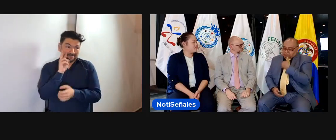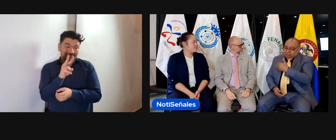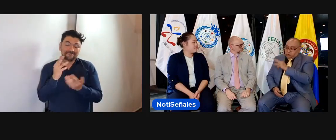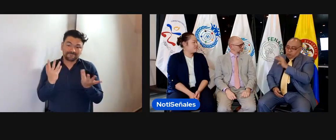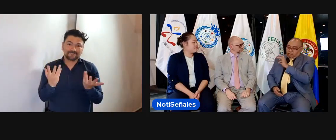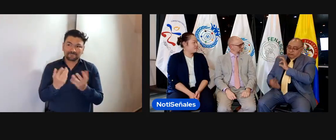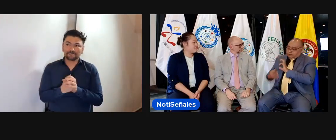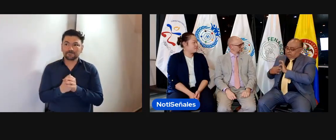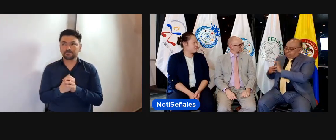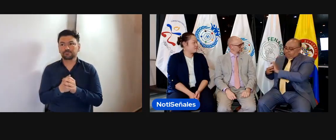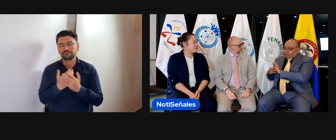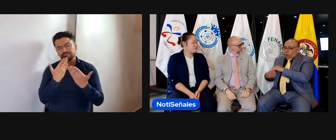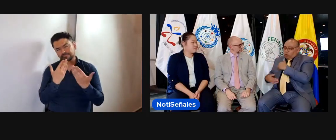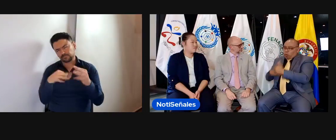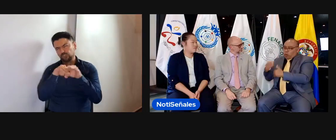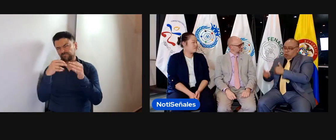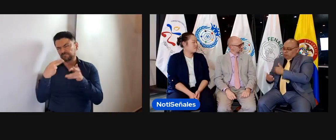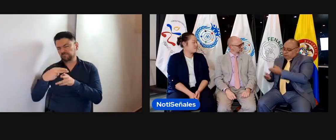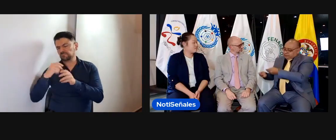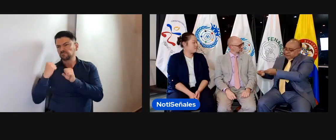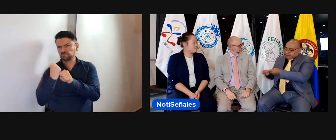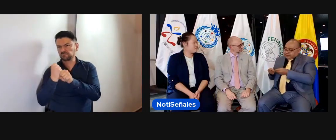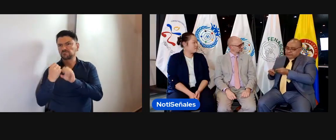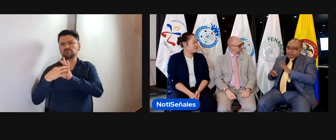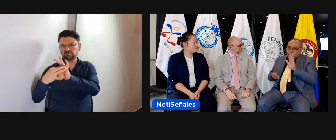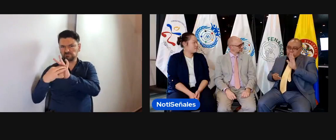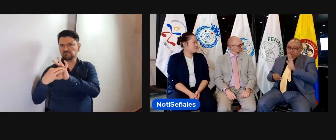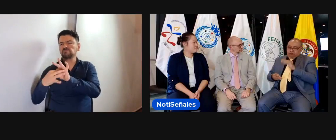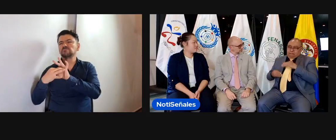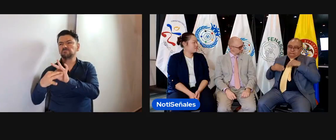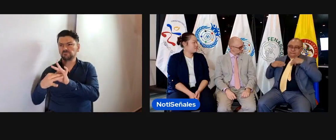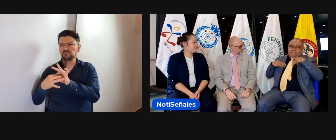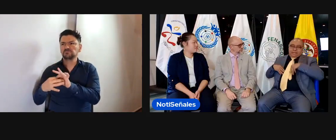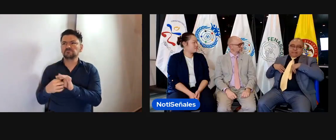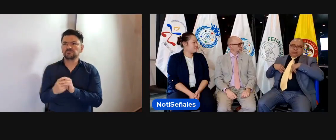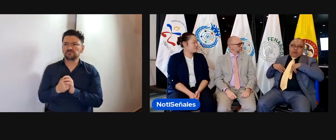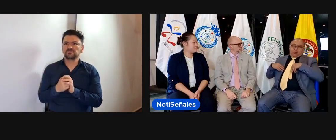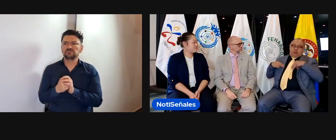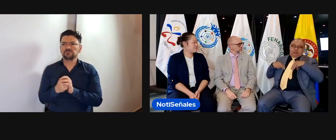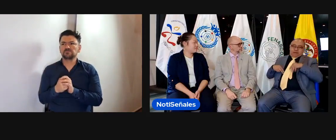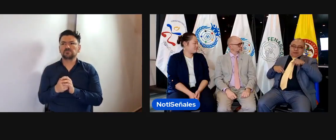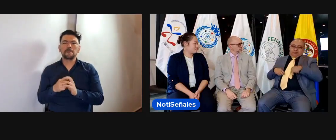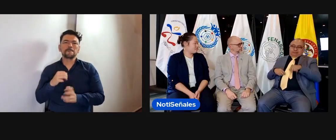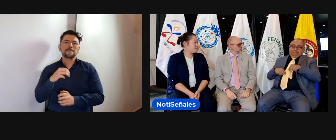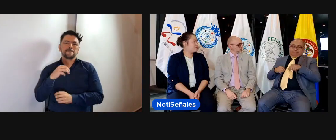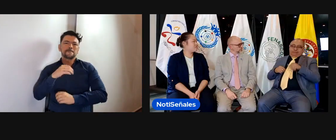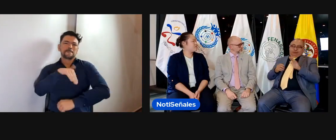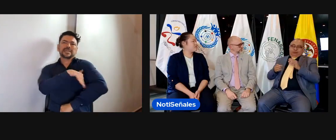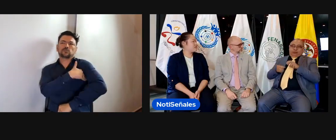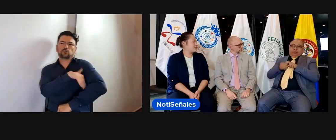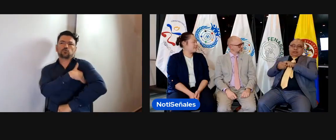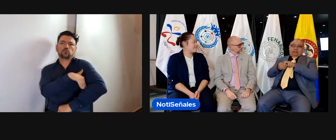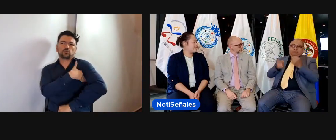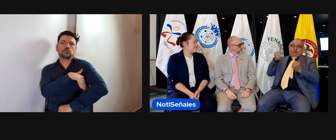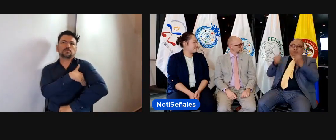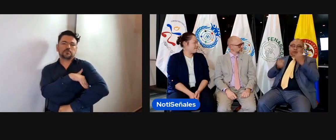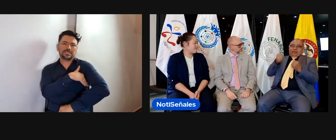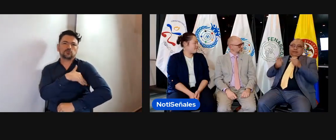Perfecto, Joe, estamos de acuerdo, la idea es trabajar ahora en adelante con la WFD, y ver cómo lo vamos a manejar, a través del